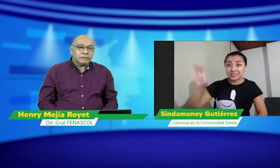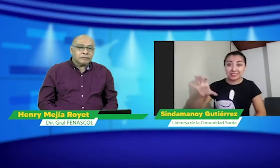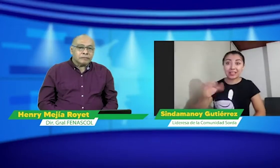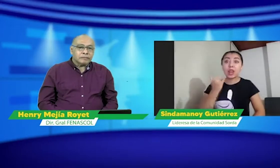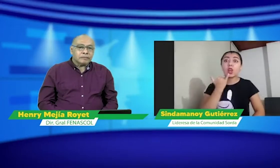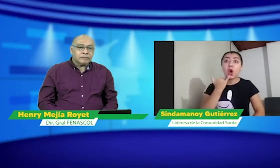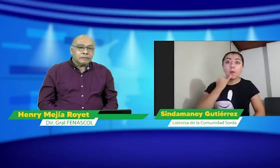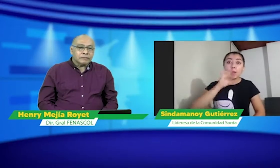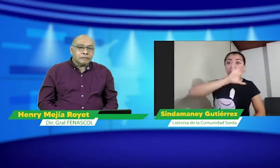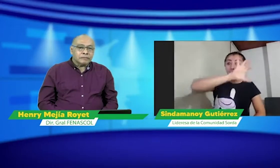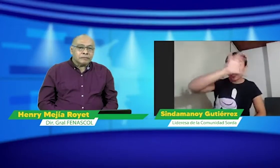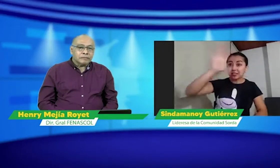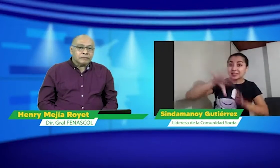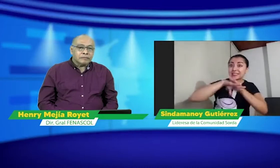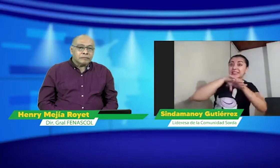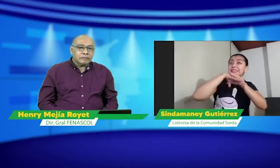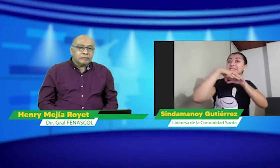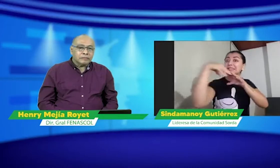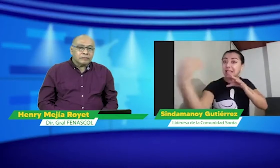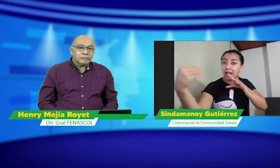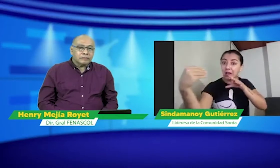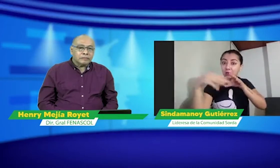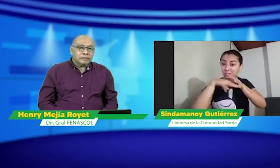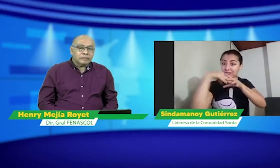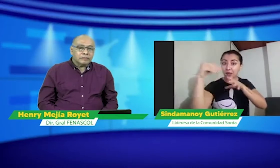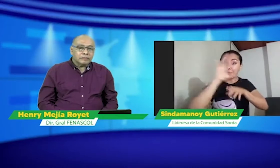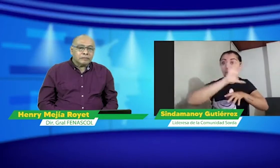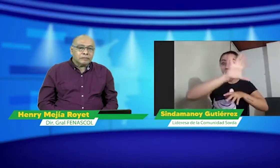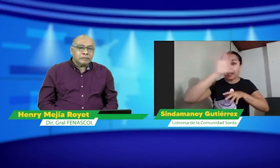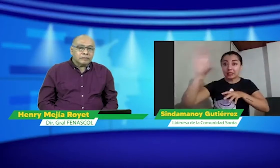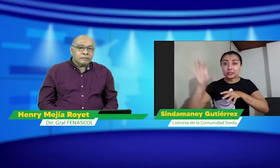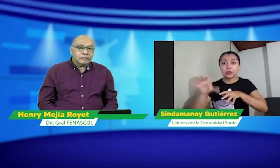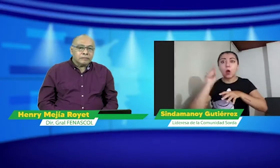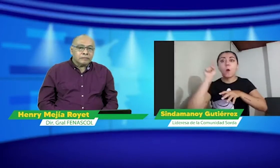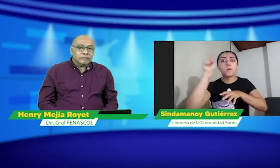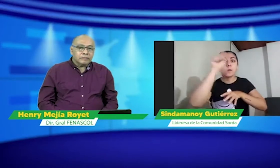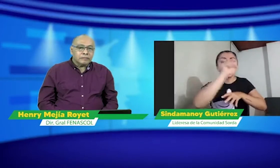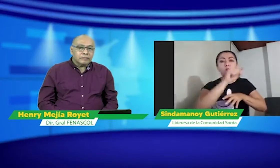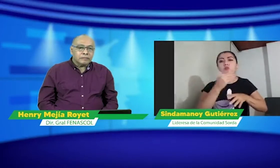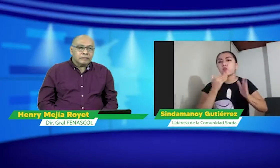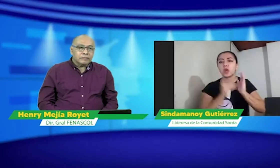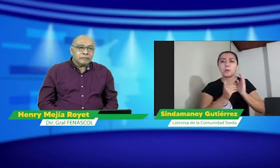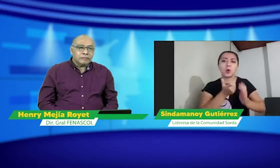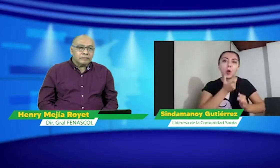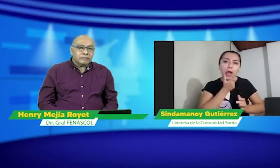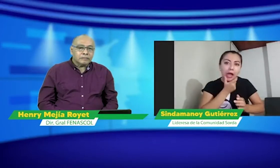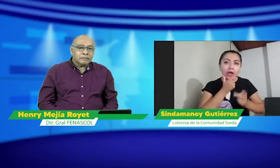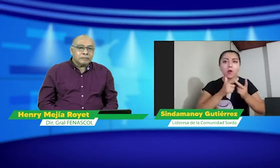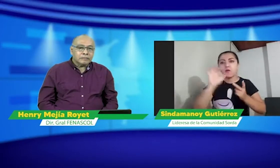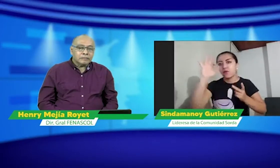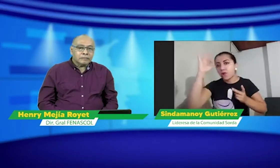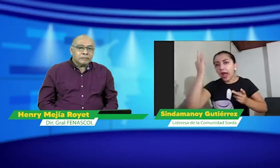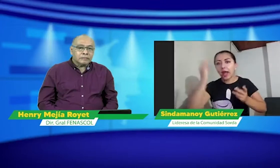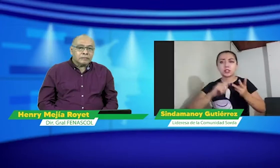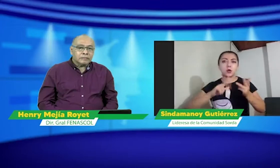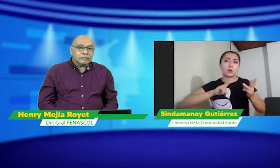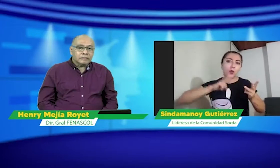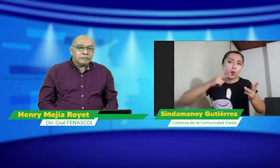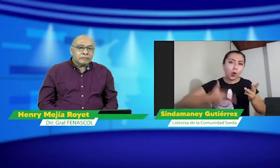ejemplo, cuando hablamos de los países y salimos a un país extranjero, podemos aprender